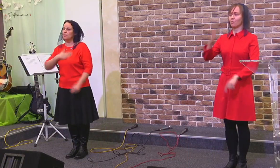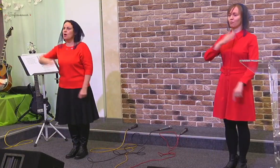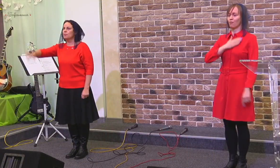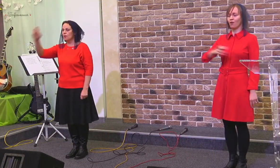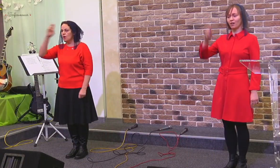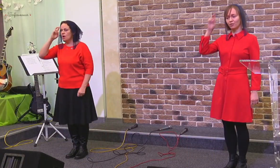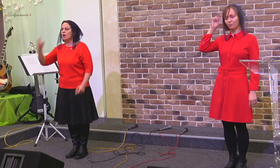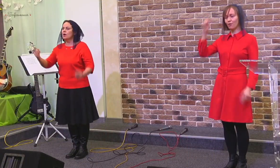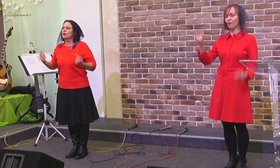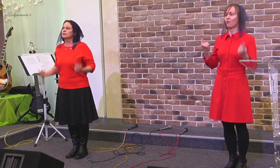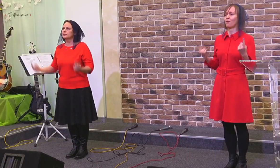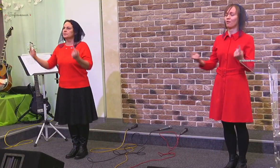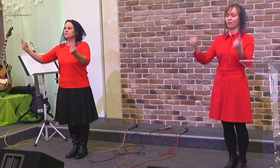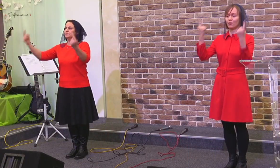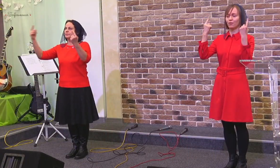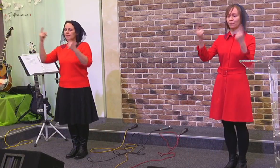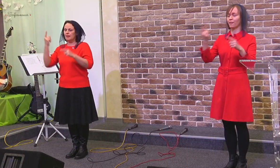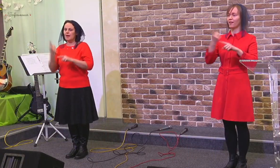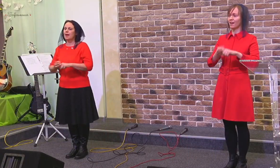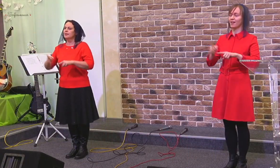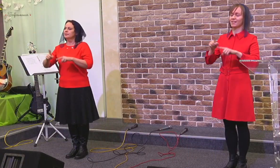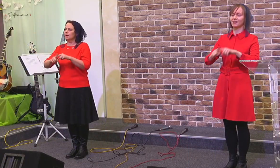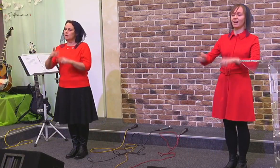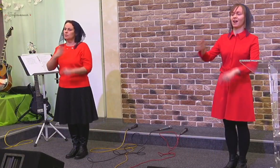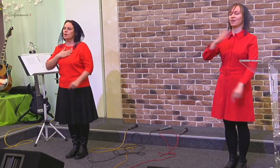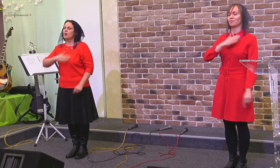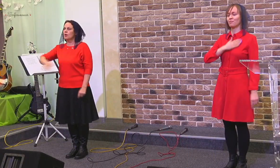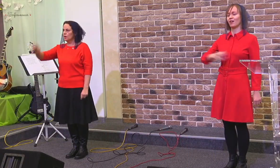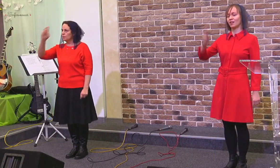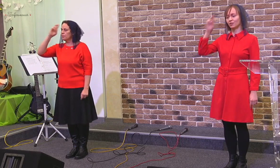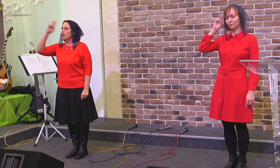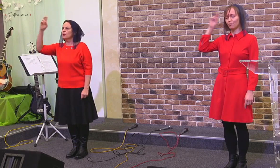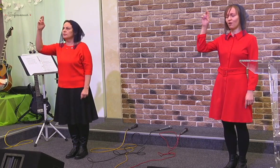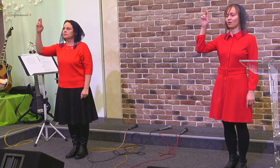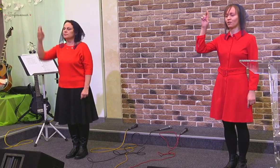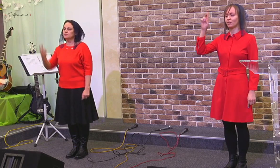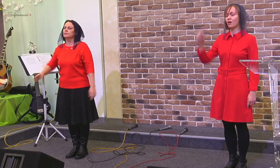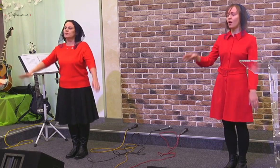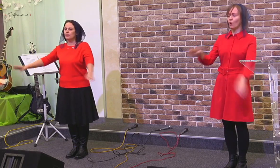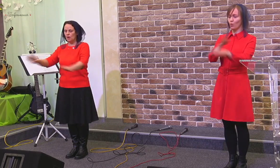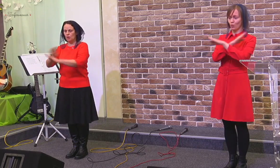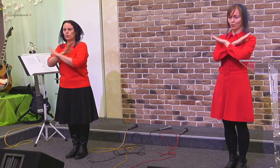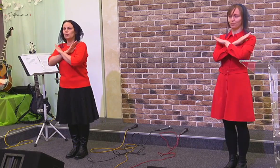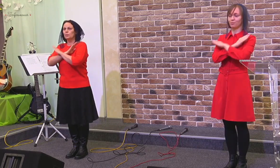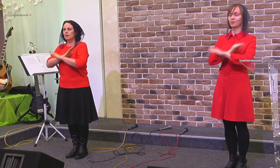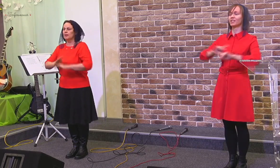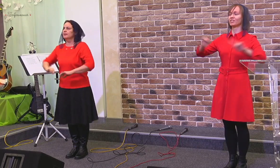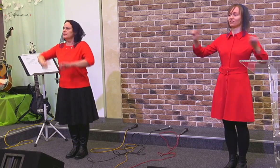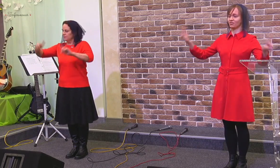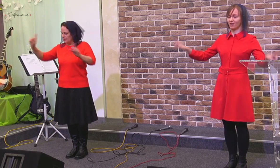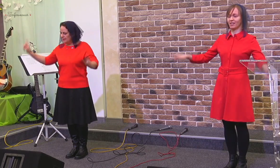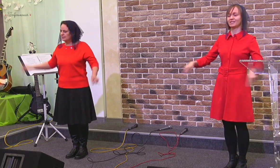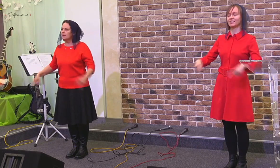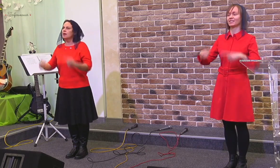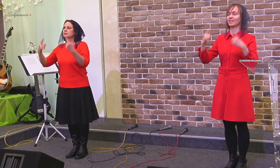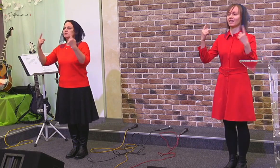мой Бог Это мой Бог, умер и воскрес